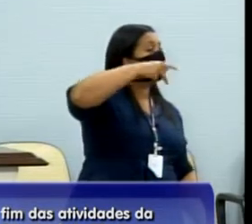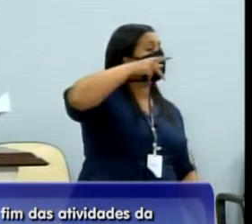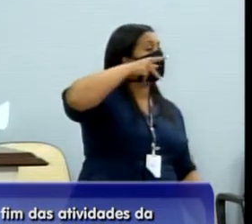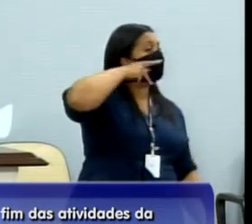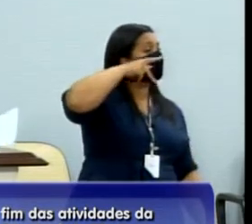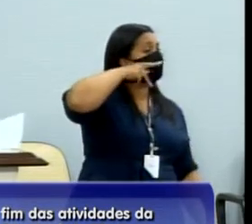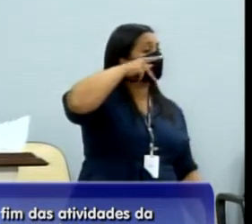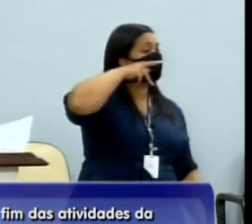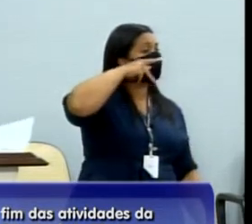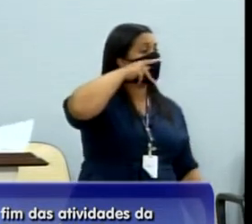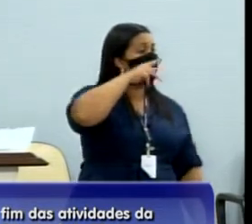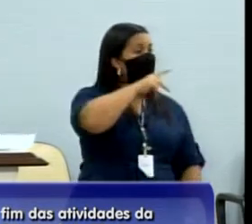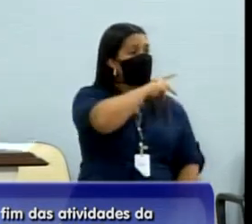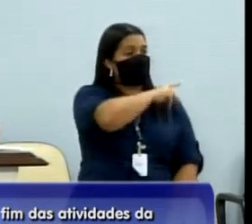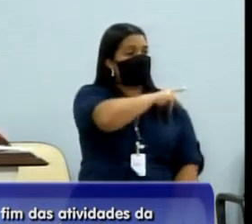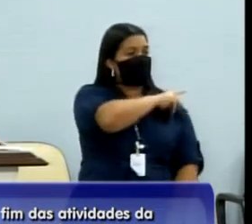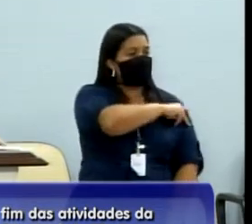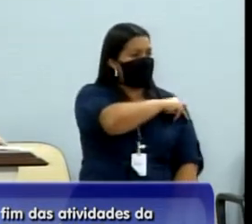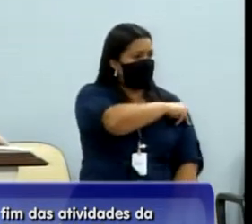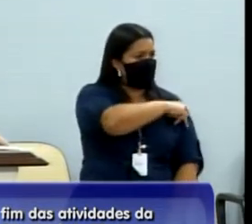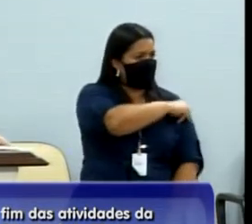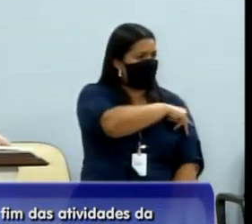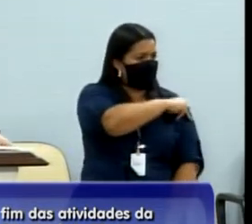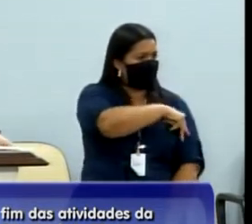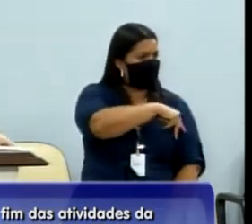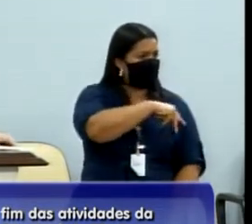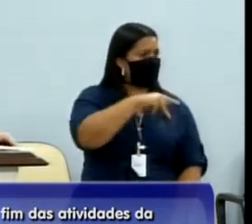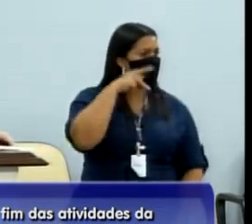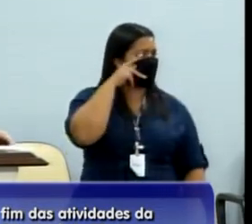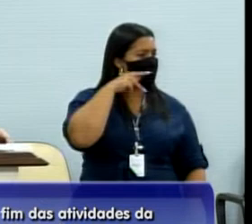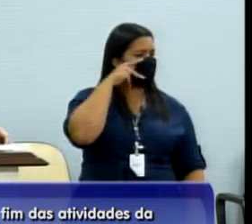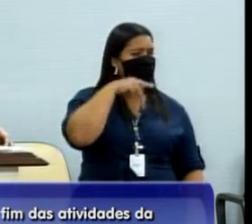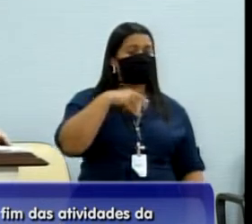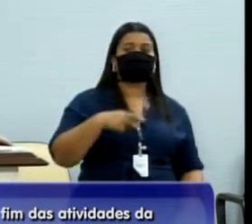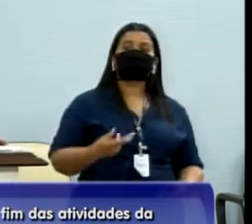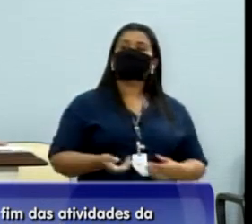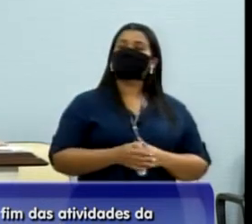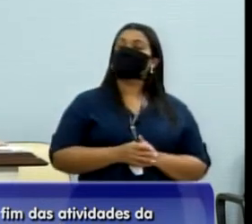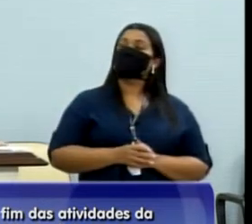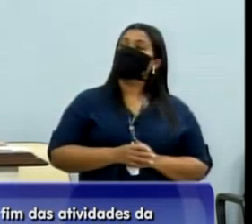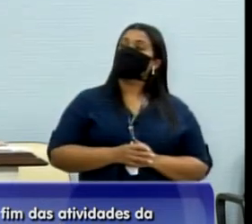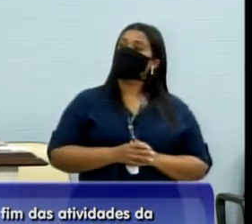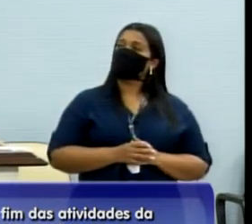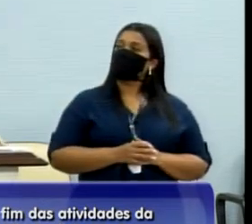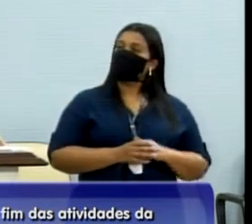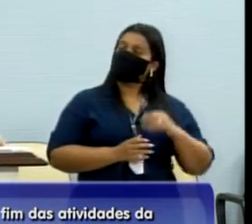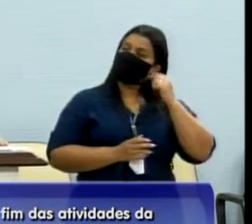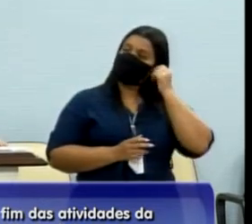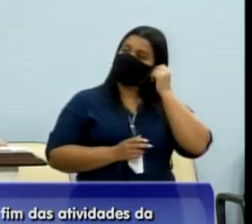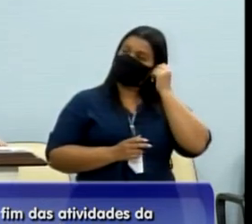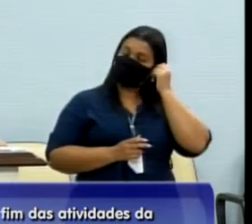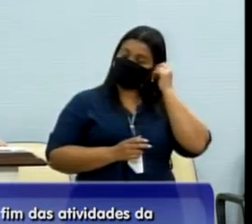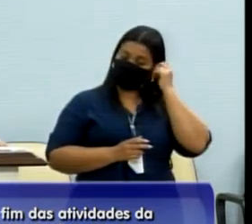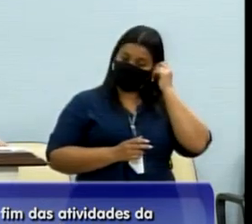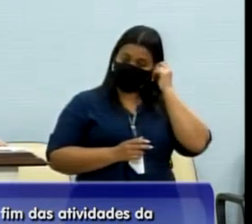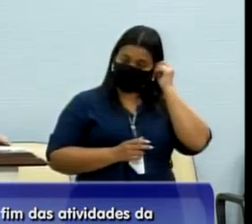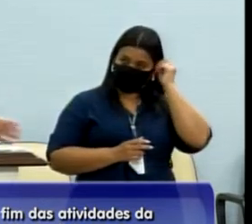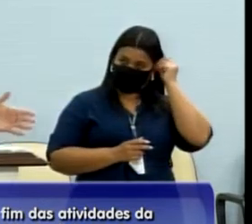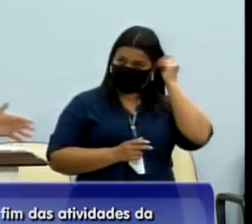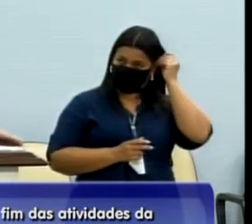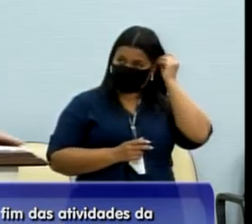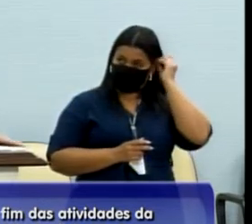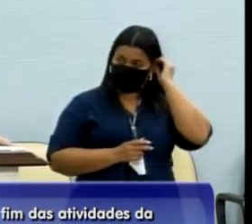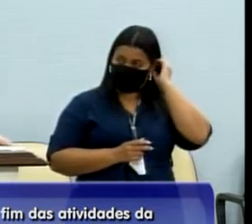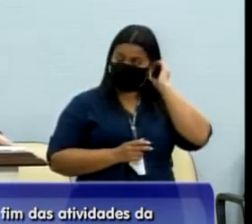sucesso aí na nova empreitada. e agradecer por tudo que fizeram. Dizer que no último